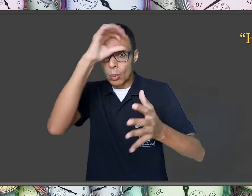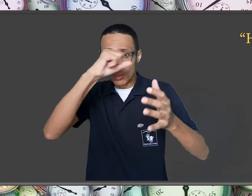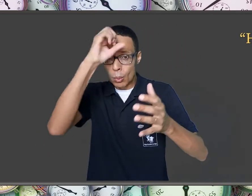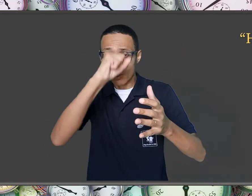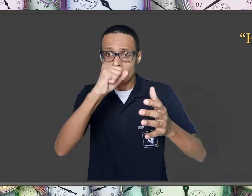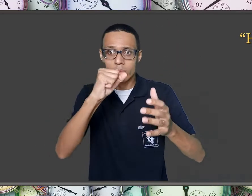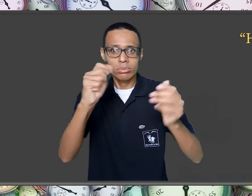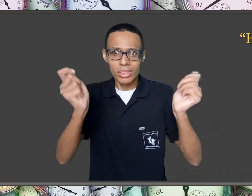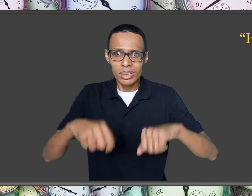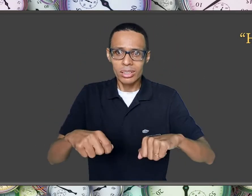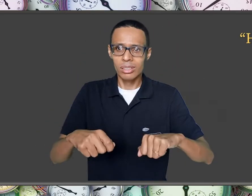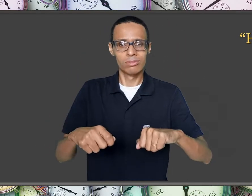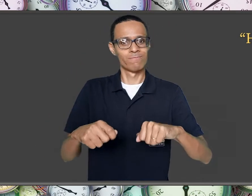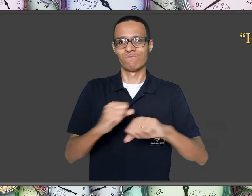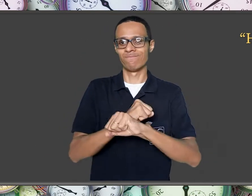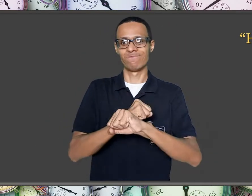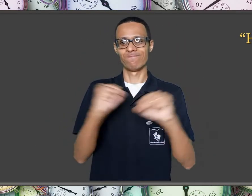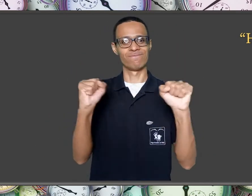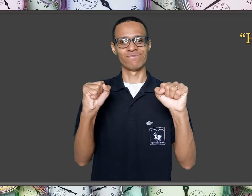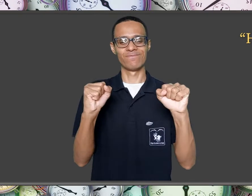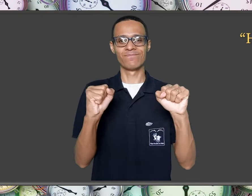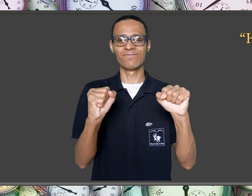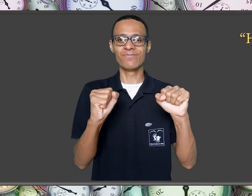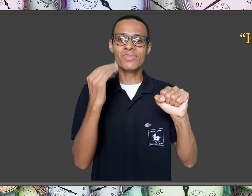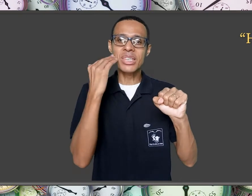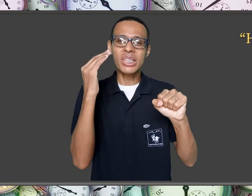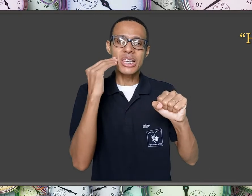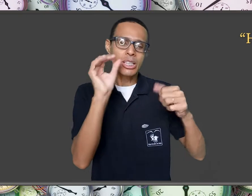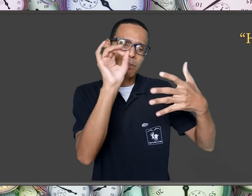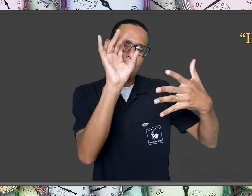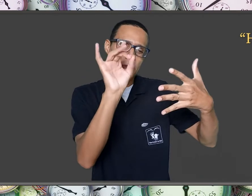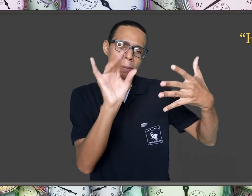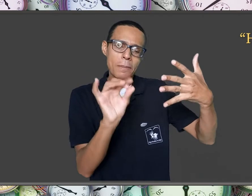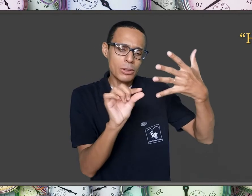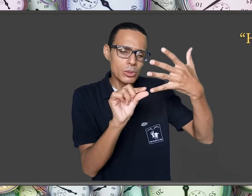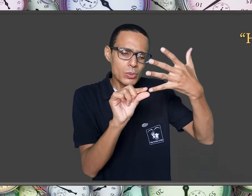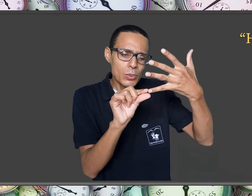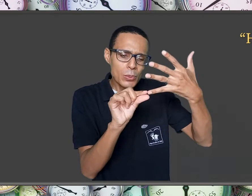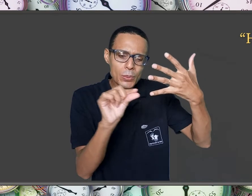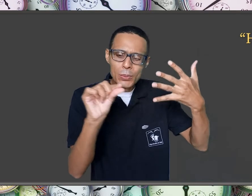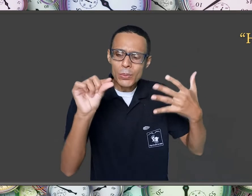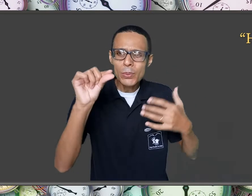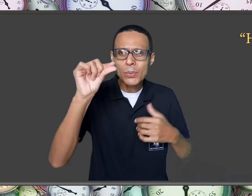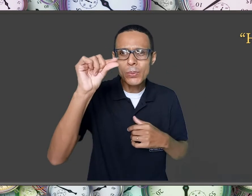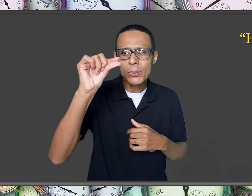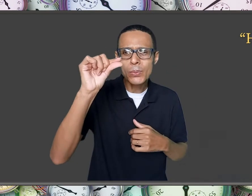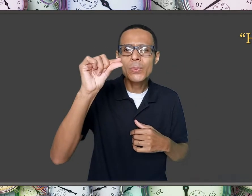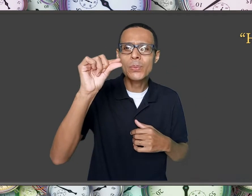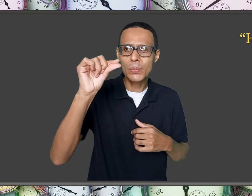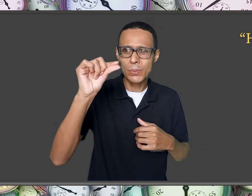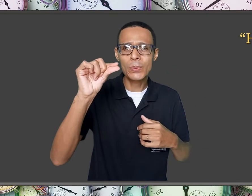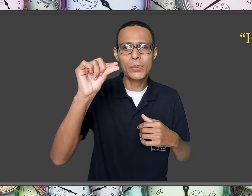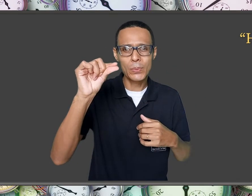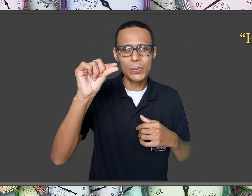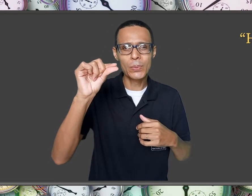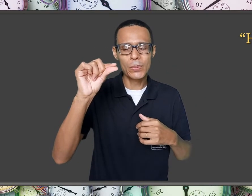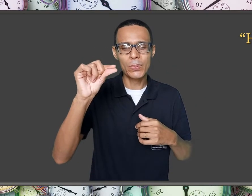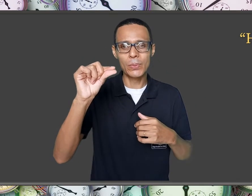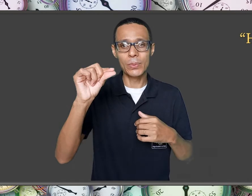apenas 1% do muito que há. A exemplo do nosso português,